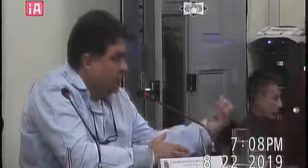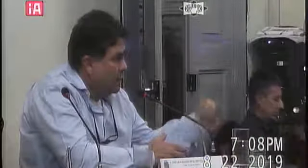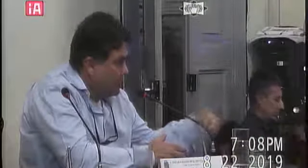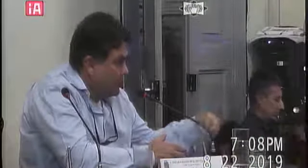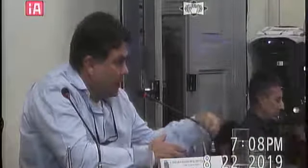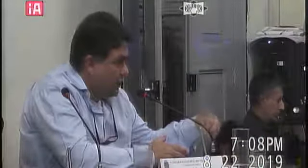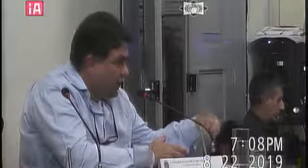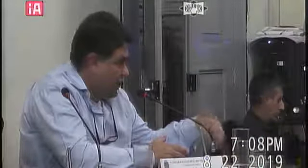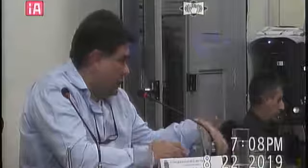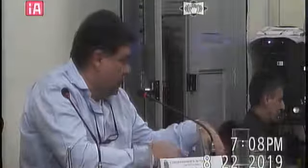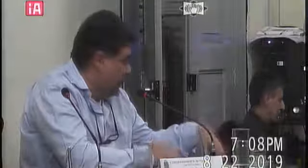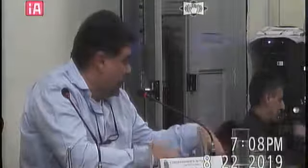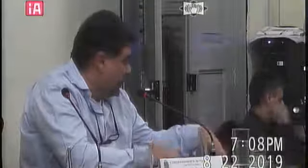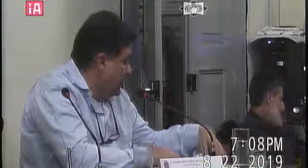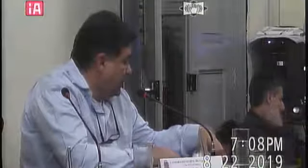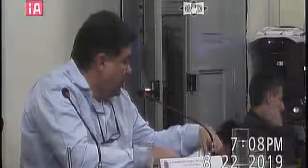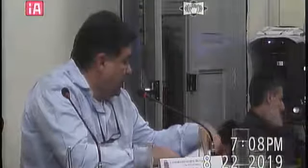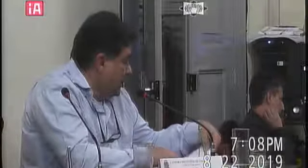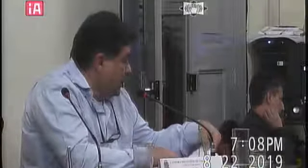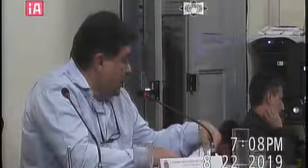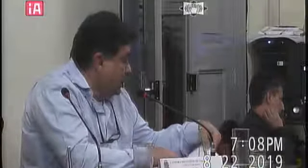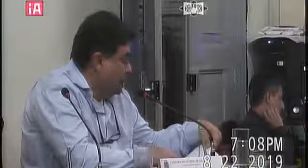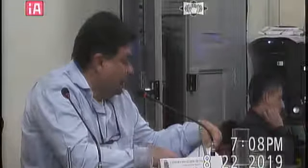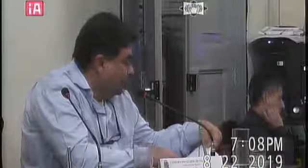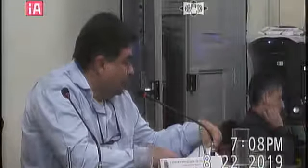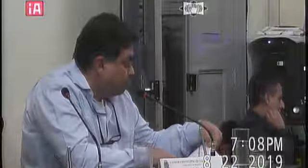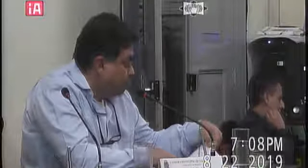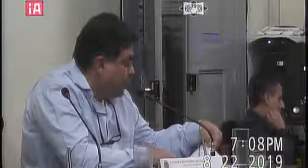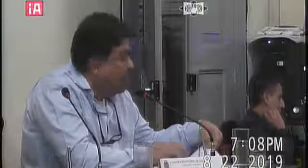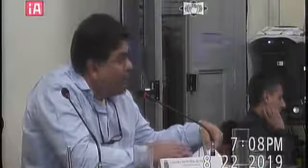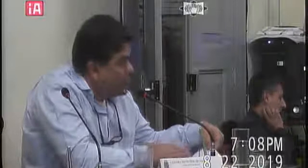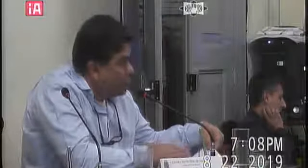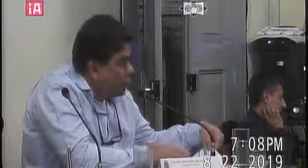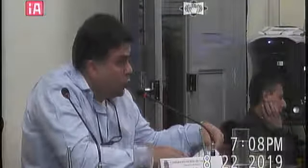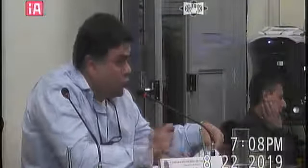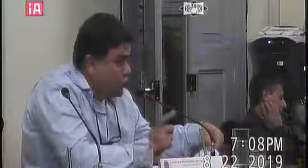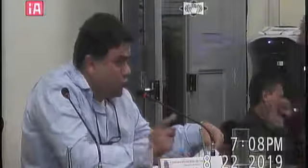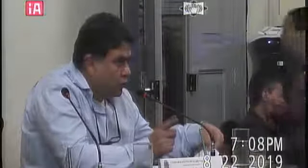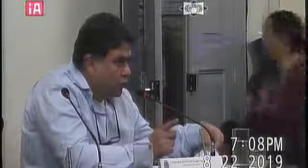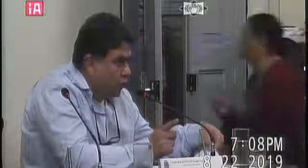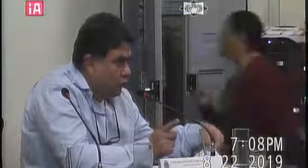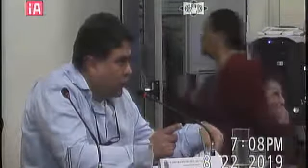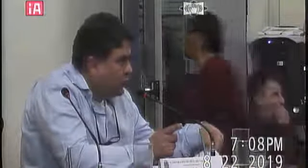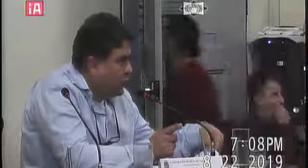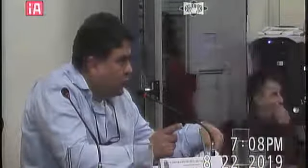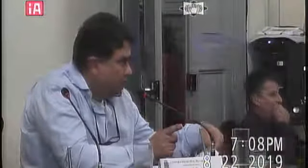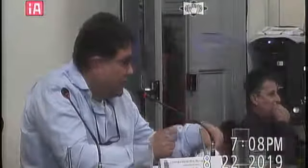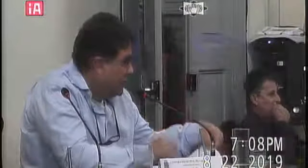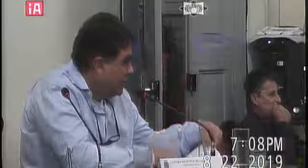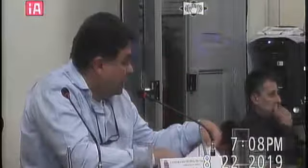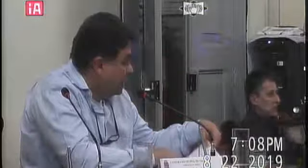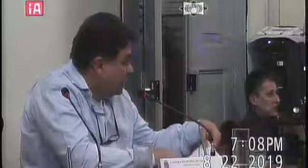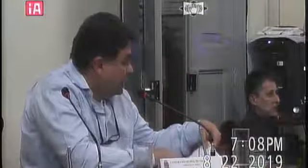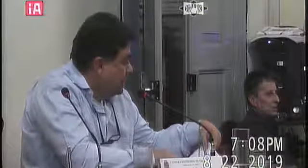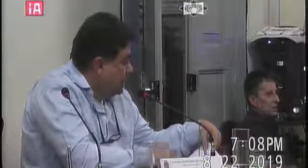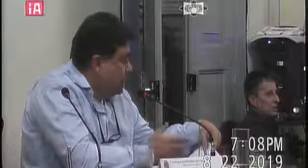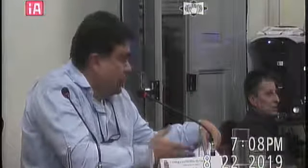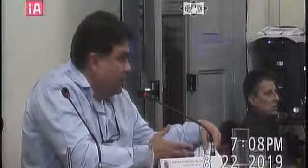fossem recebidas onde é que ficaria é a previsão do concurso acho que o doutor Saulo fez né a pergunta